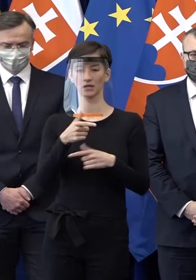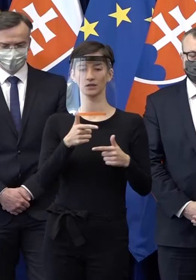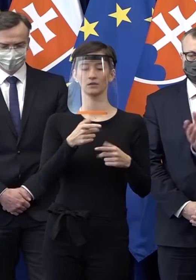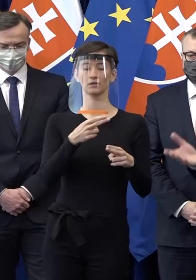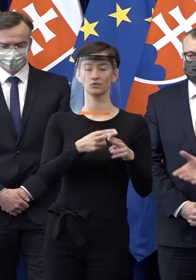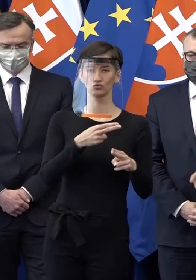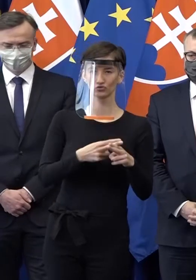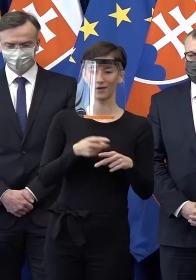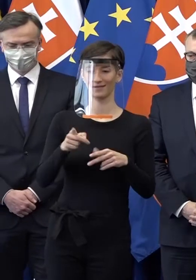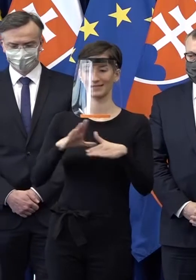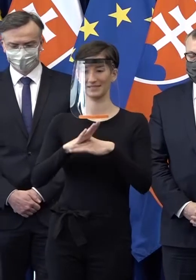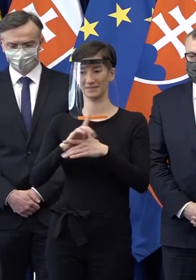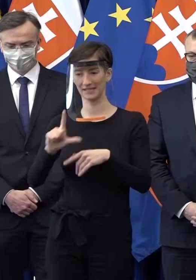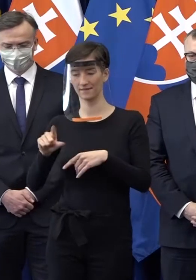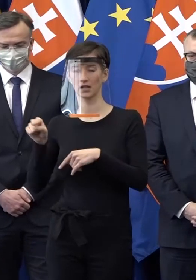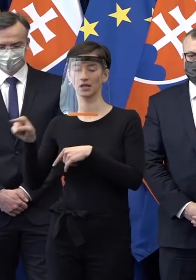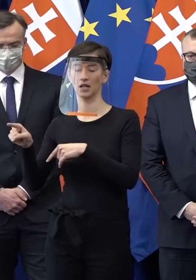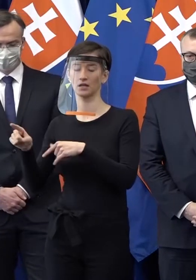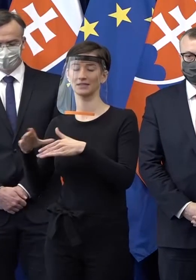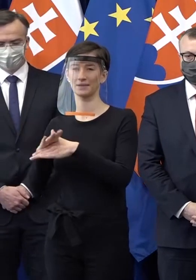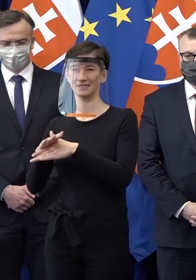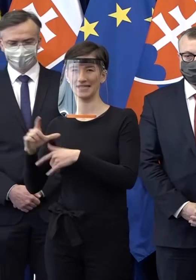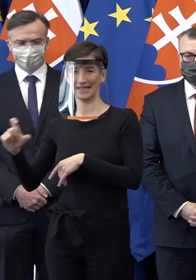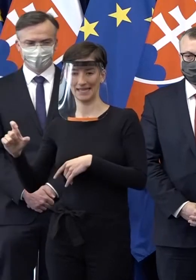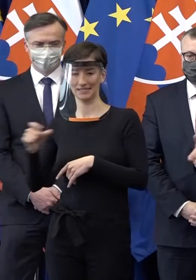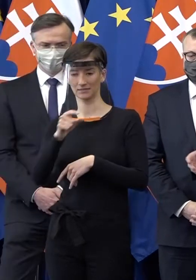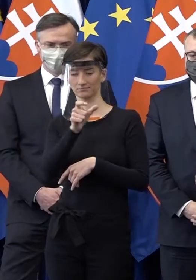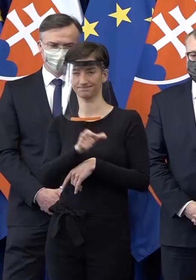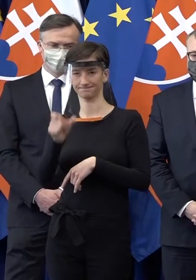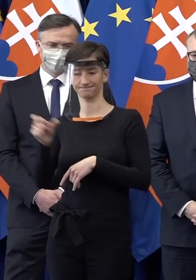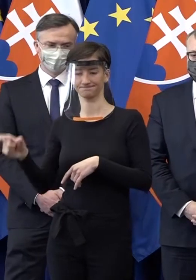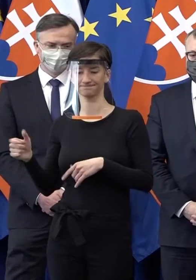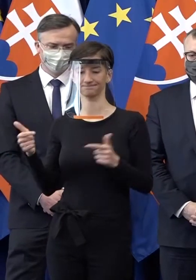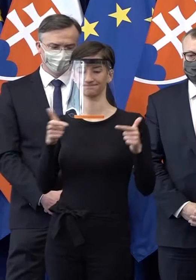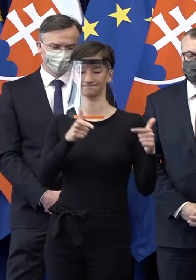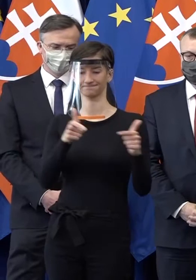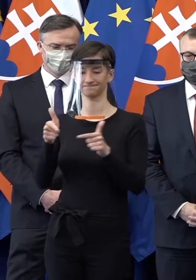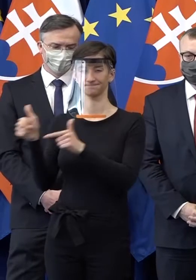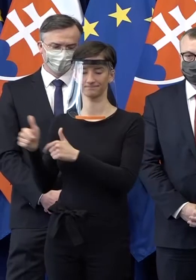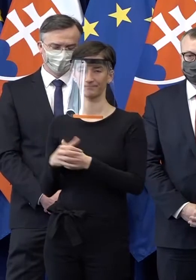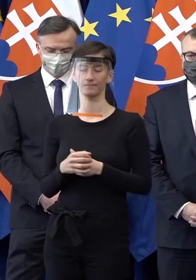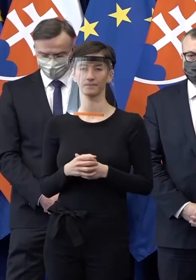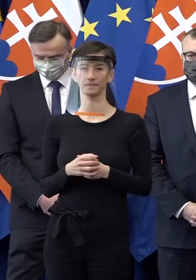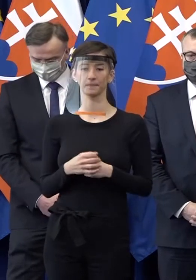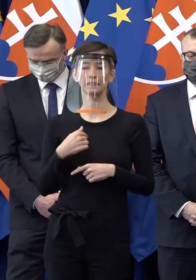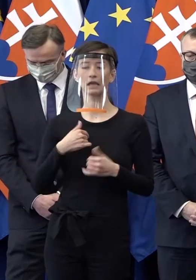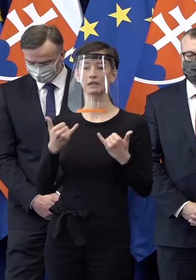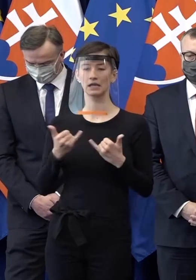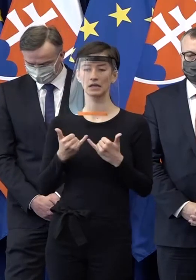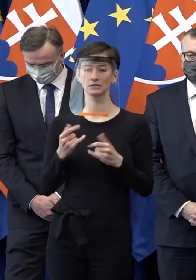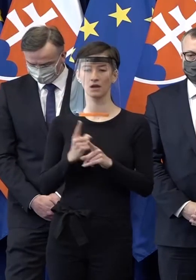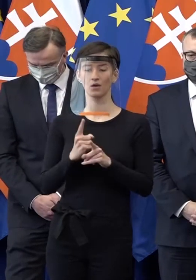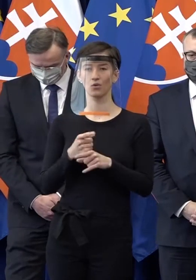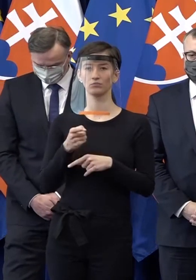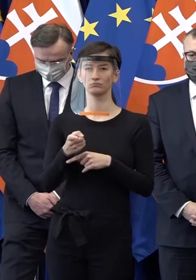požiadavky sa týkajú iných ministerstiev. Ja to v podstate len tak nejak zastrešujem, preto, lebo so